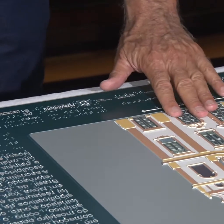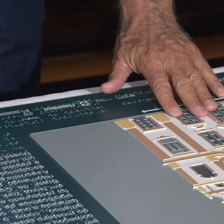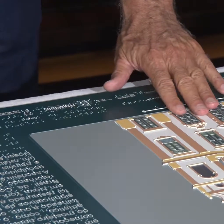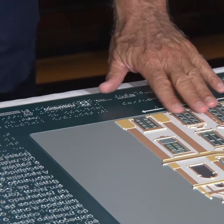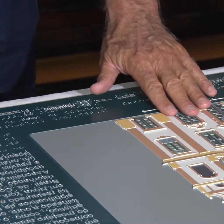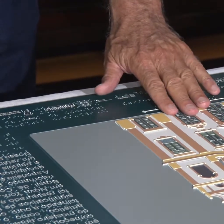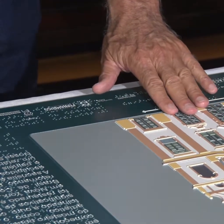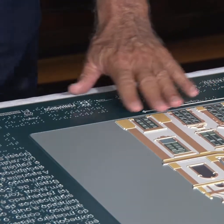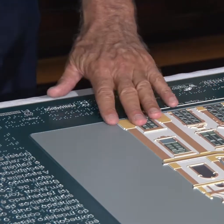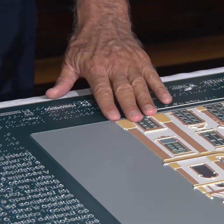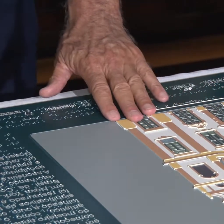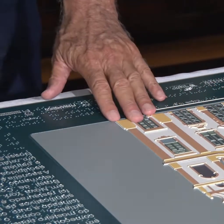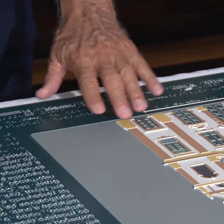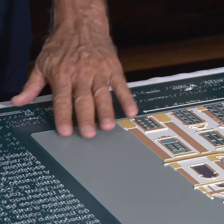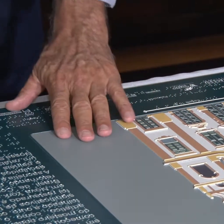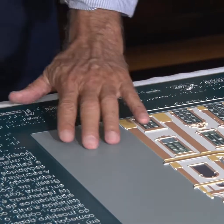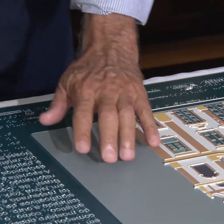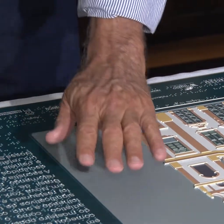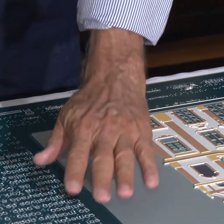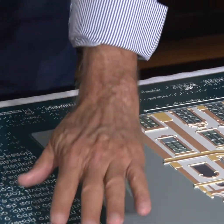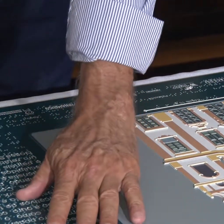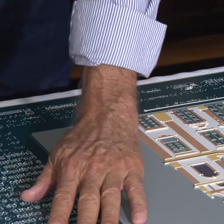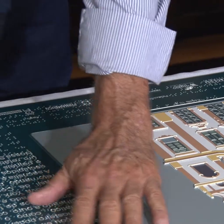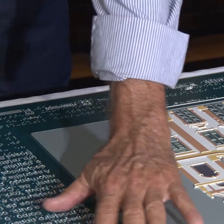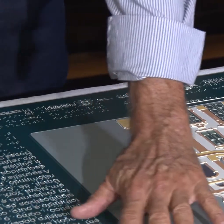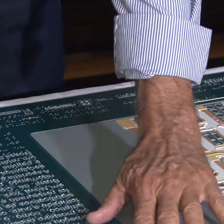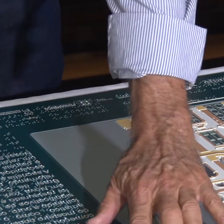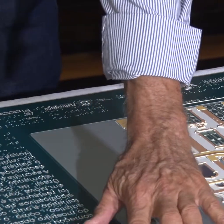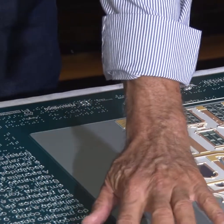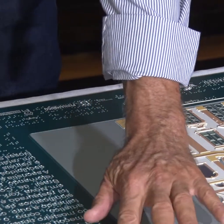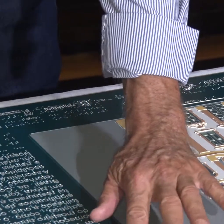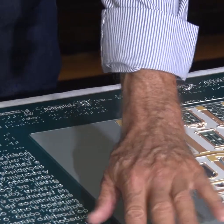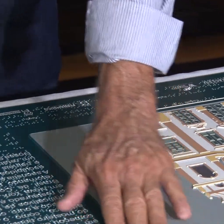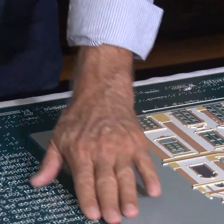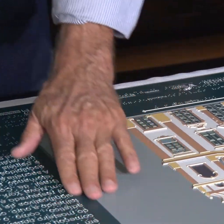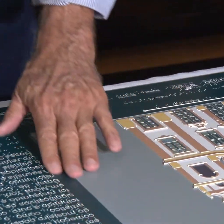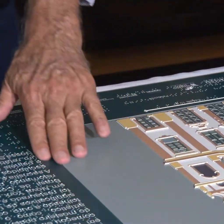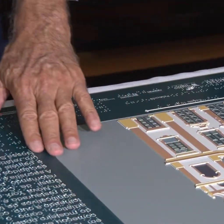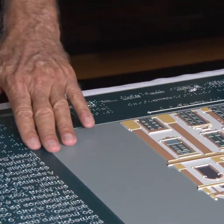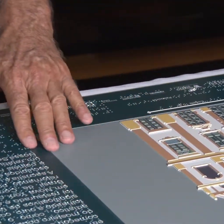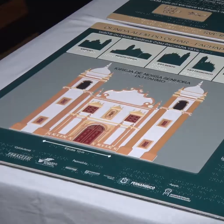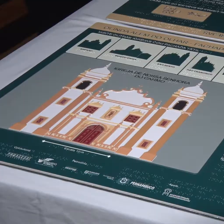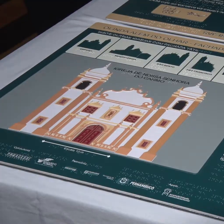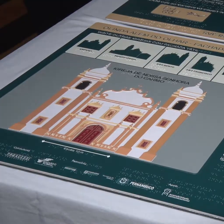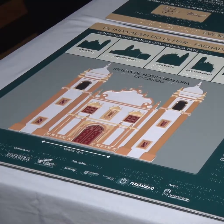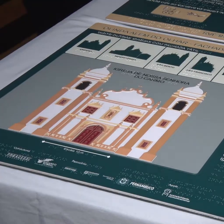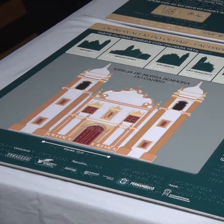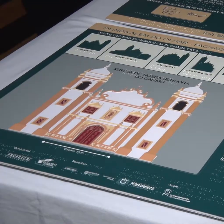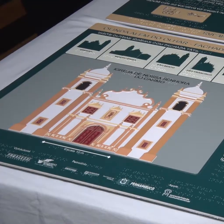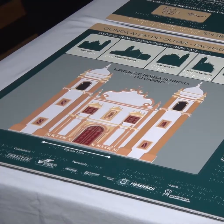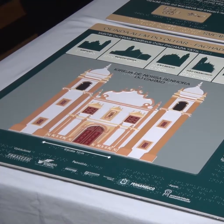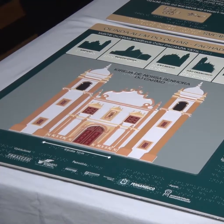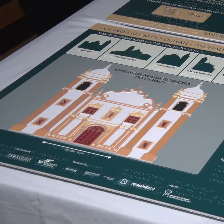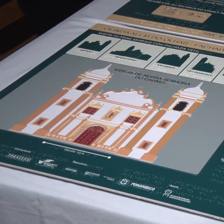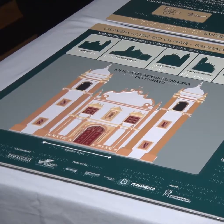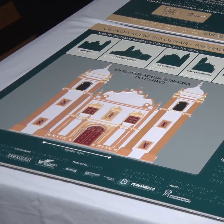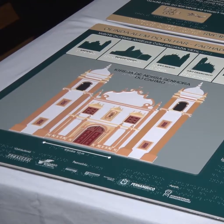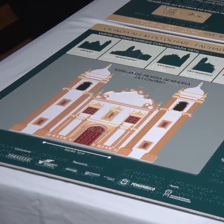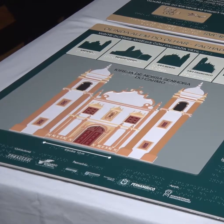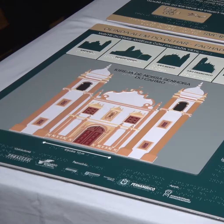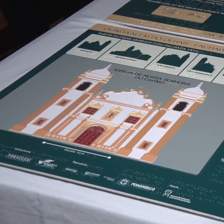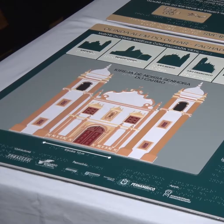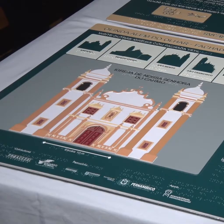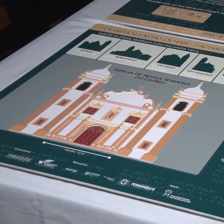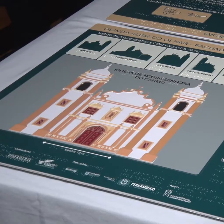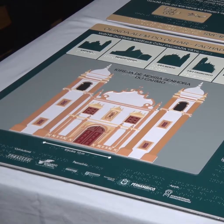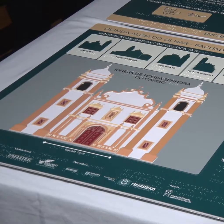E com o desenho em relevo da fachada, quem não enxerga vai saber direitinho o formato de portas ou como